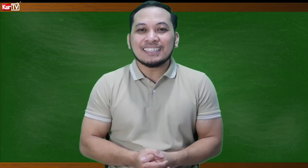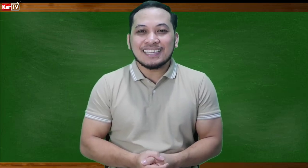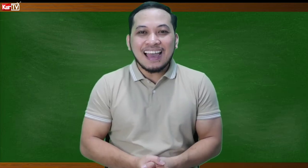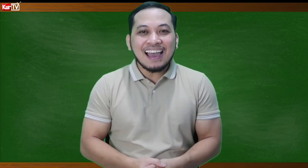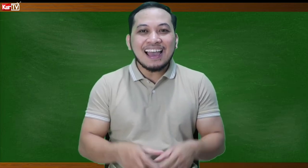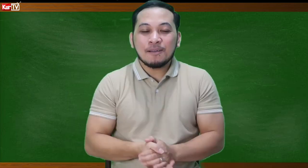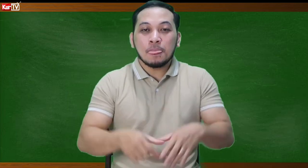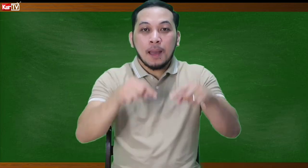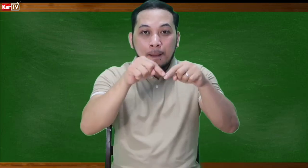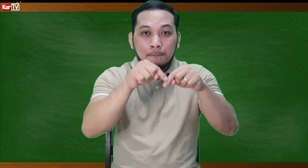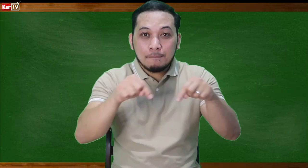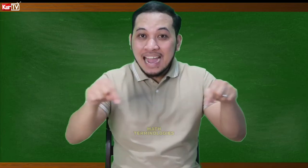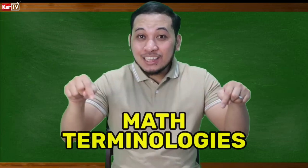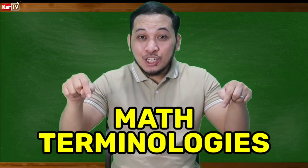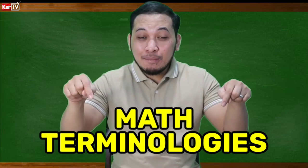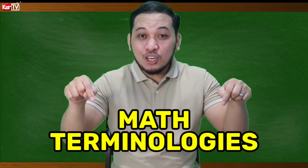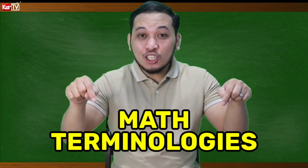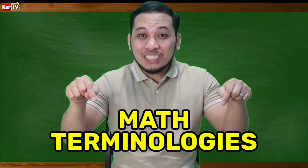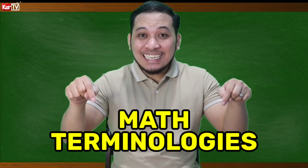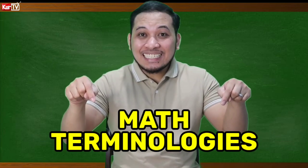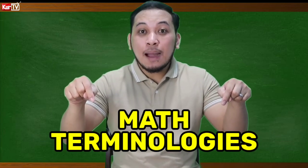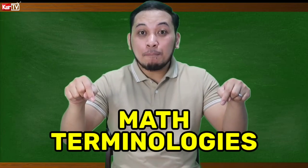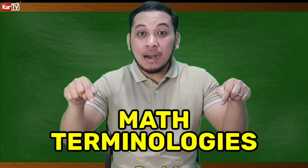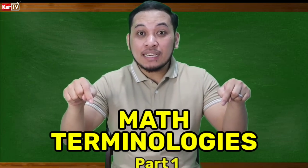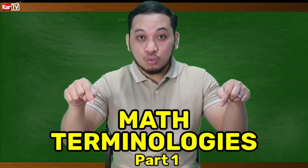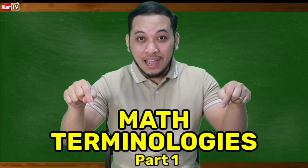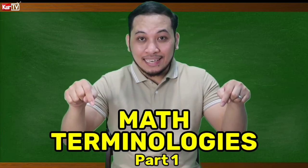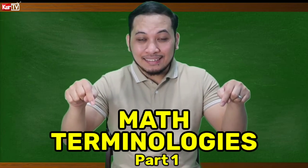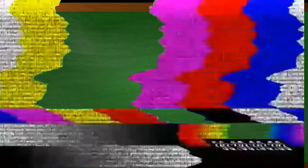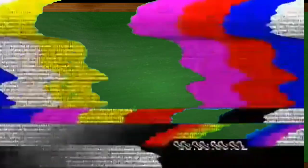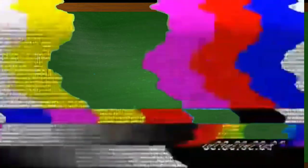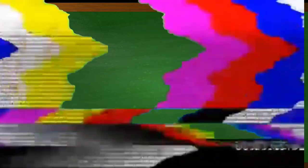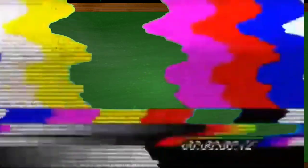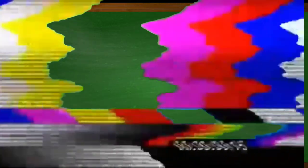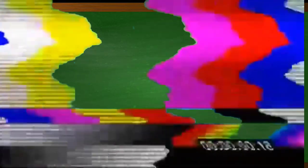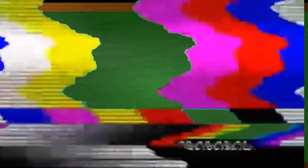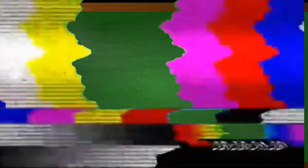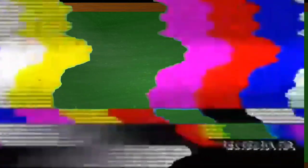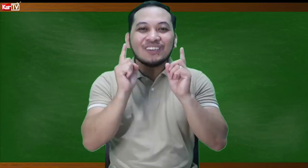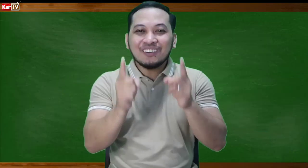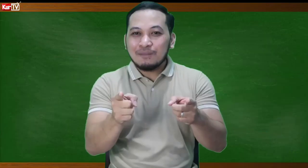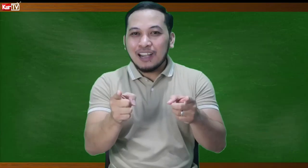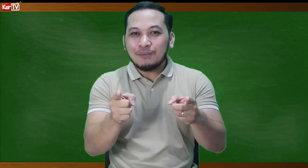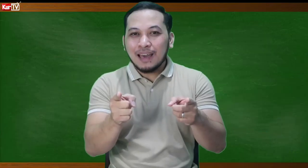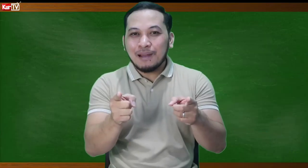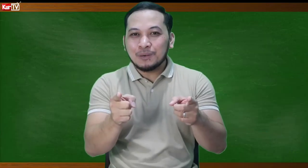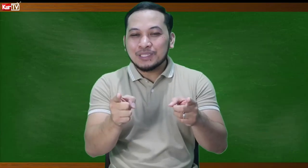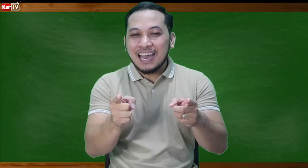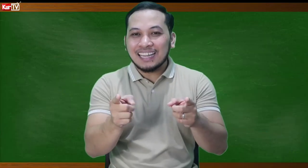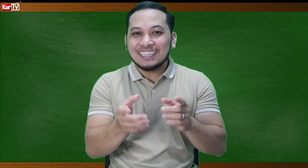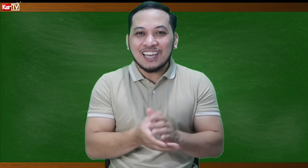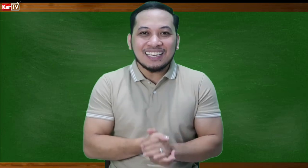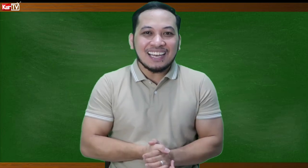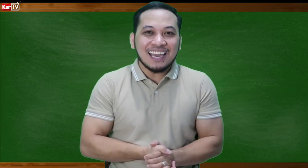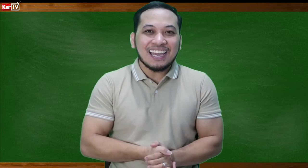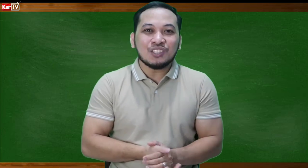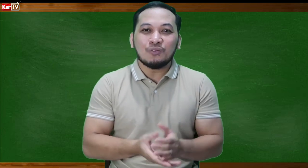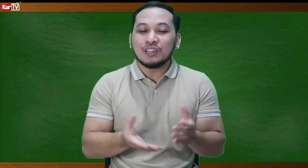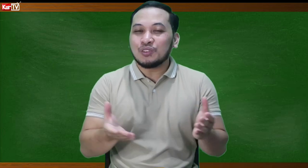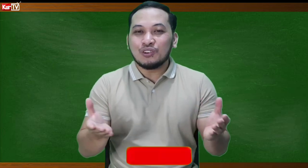sa Mad Terminologies Part 1. Kung ikaw ay bago pa lamang po sa aking channel and you want to know